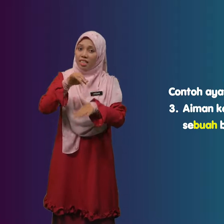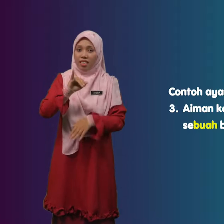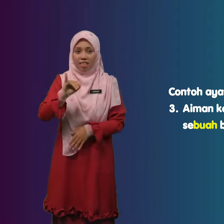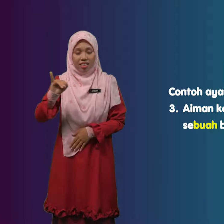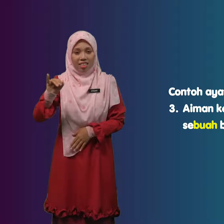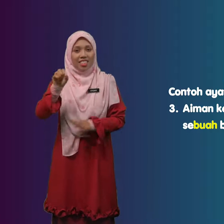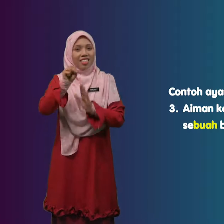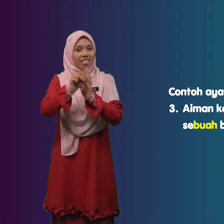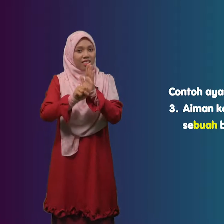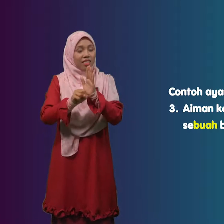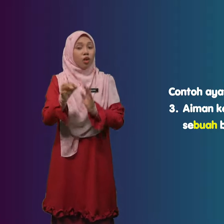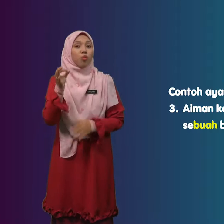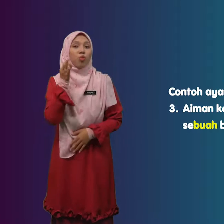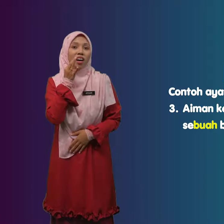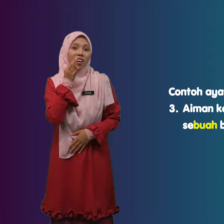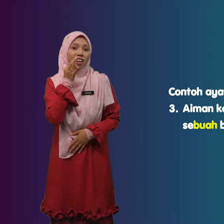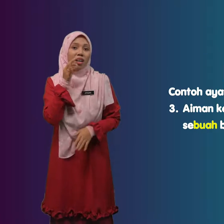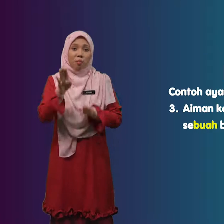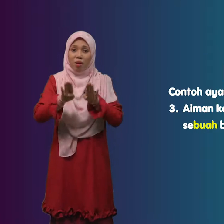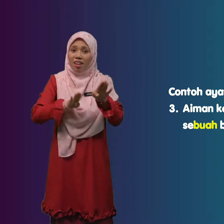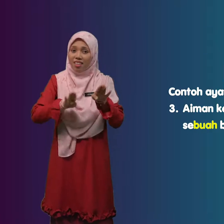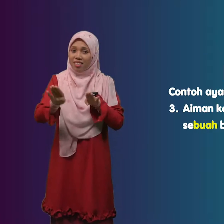Sebuah Bas